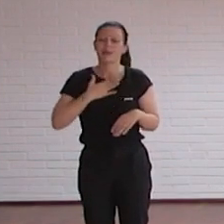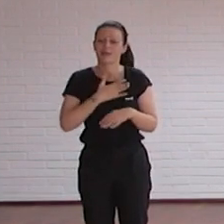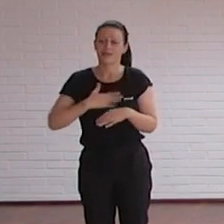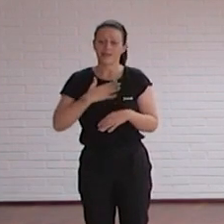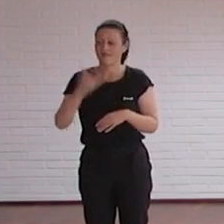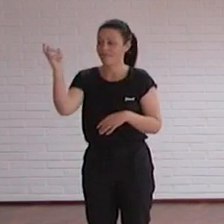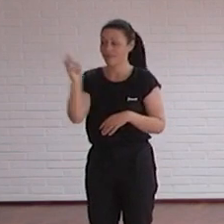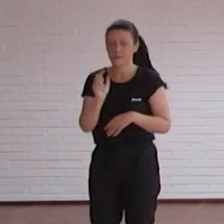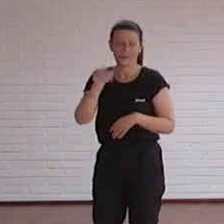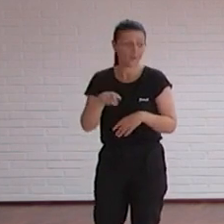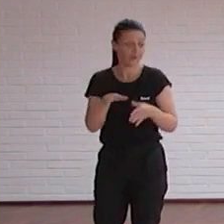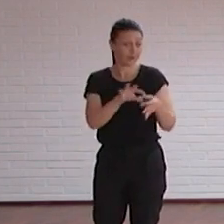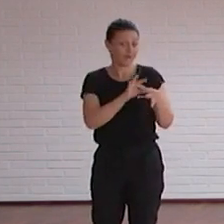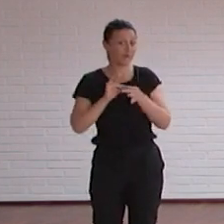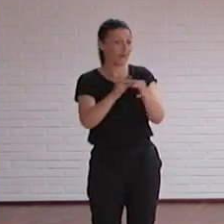Gracias,